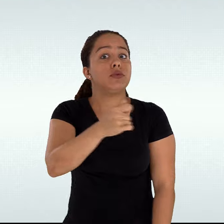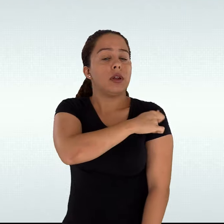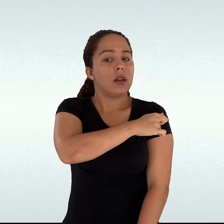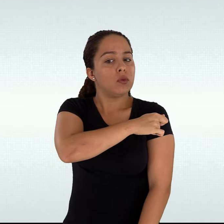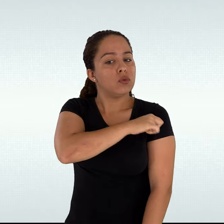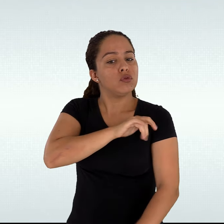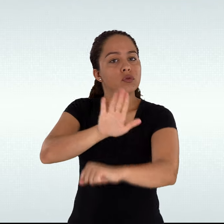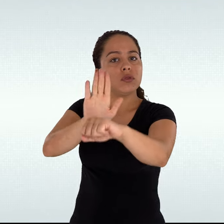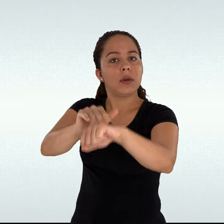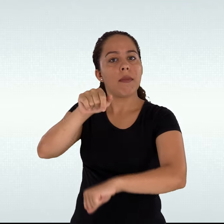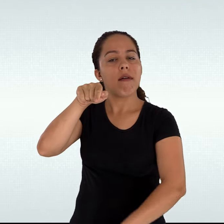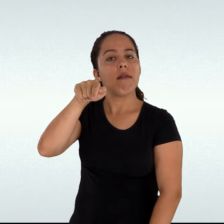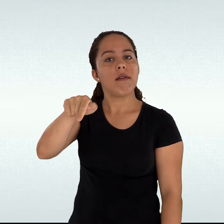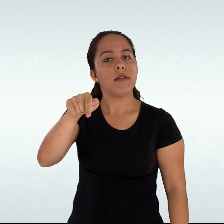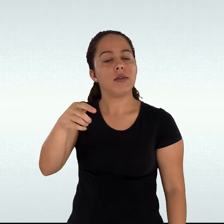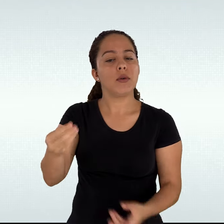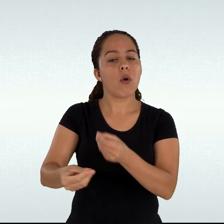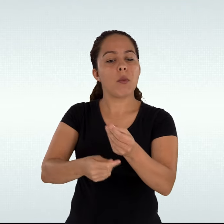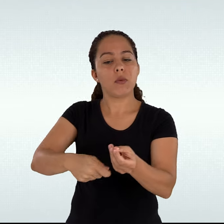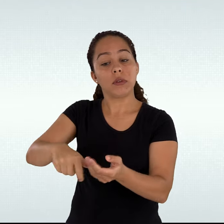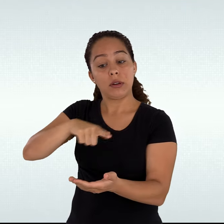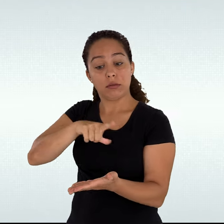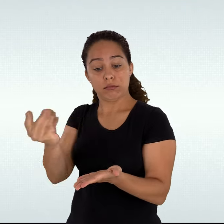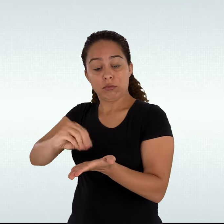escrita quanto oral pelo nome social.